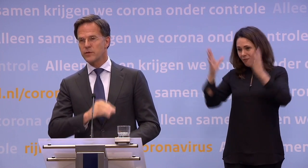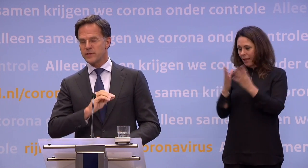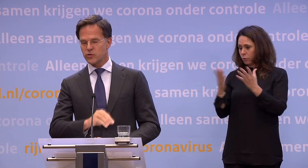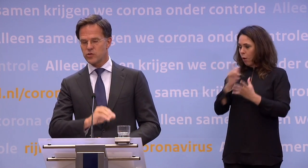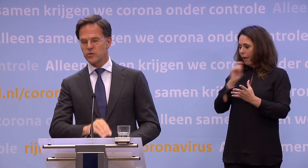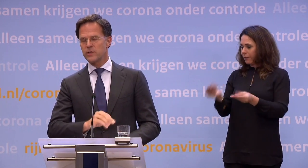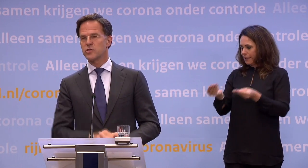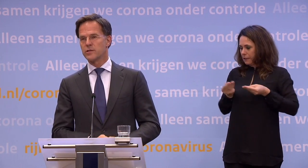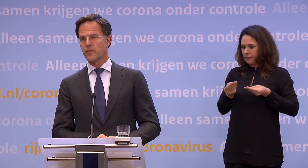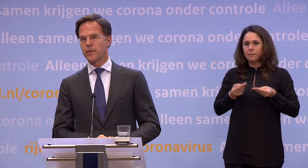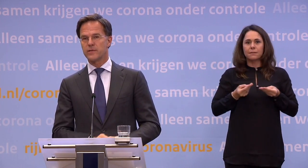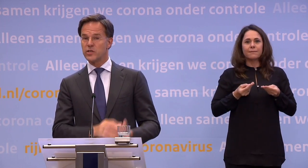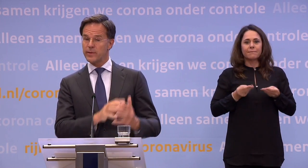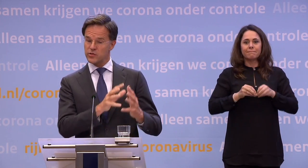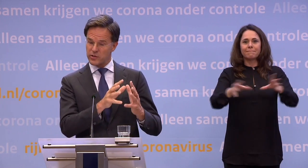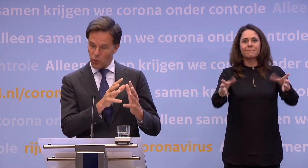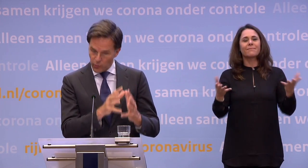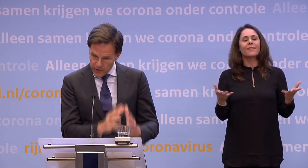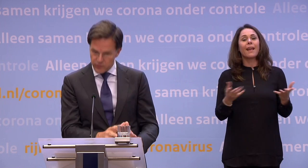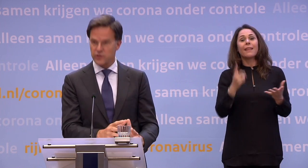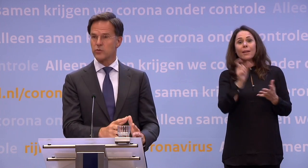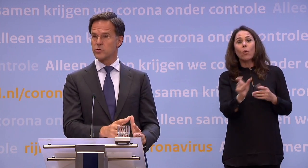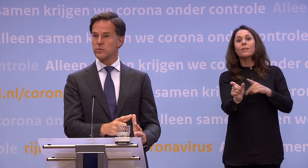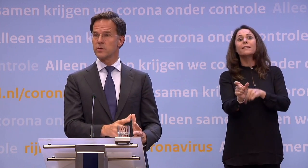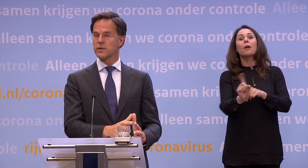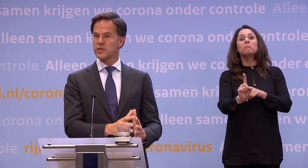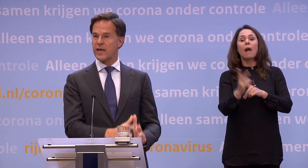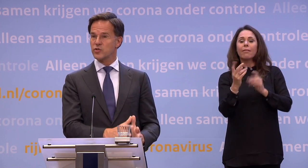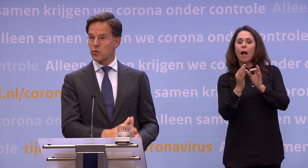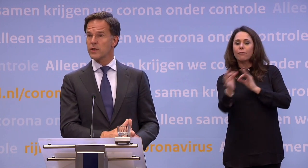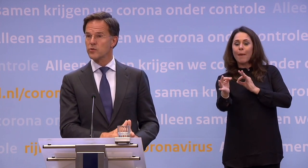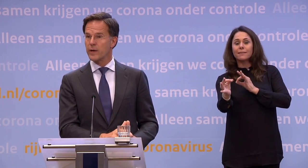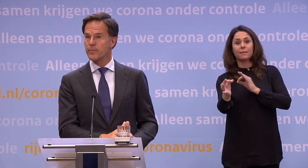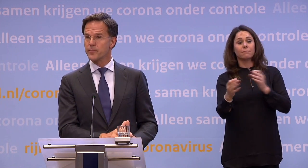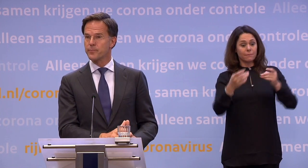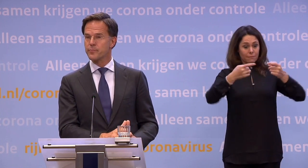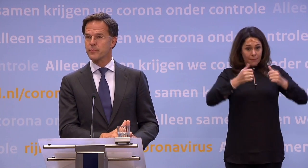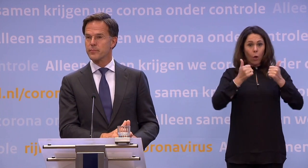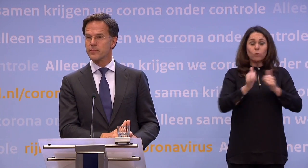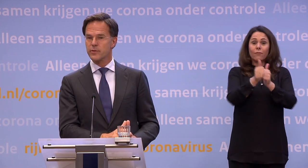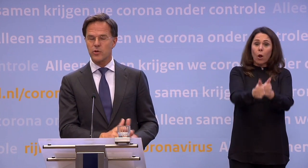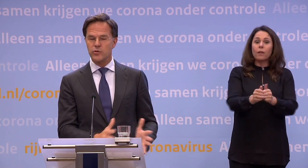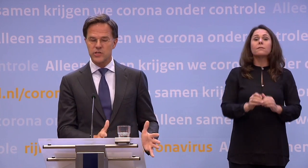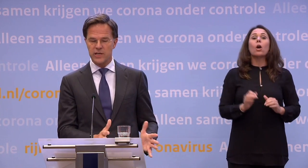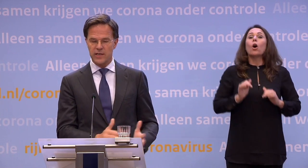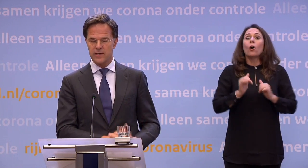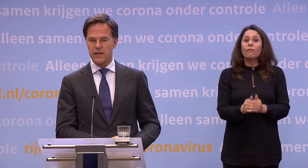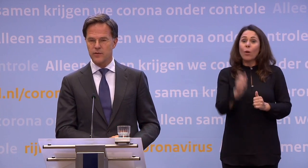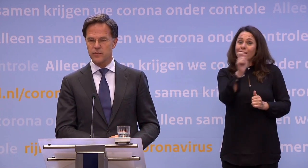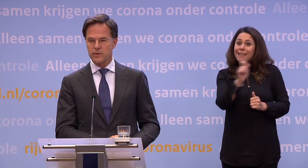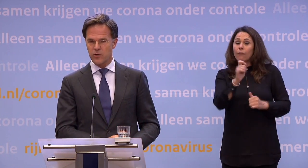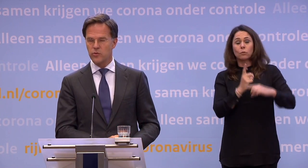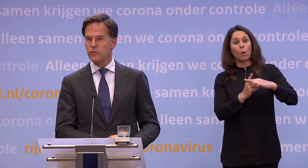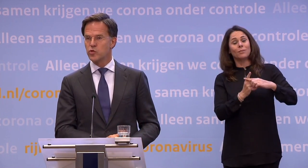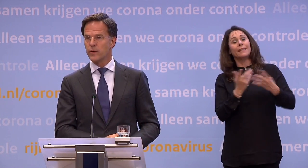En onderdeel daarvan is cruciaal, onderdeel is die anderhalve meter. We zien inmiddels dat omdat we dat goed doen... ...de cijfers de goede kant op gaan. Dan kun je toch niet zeggen tegen